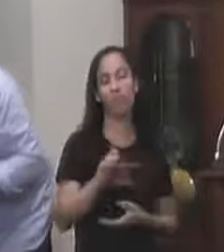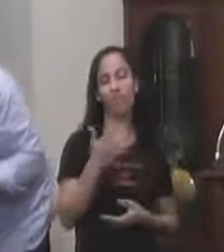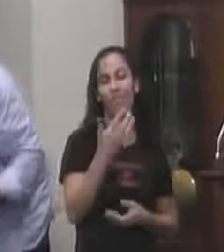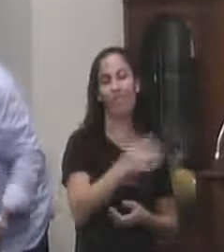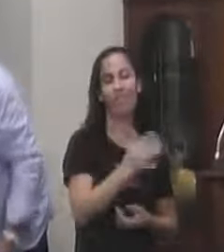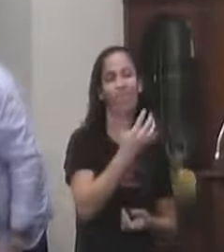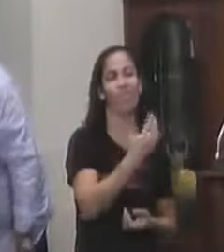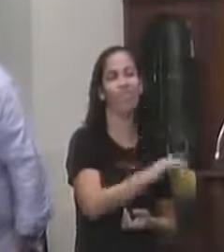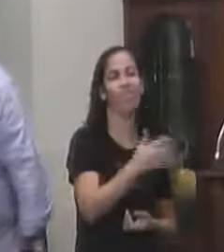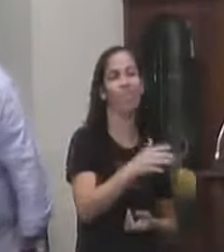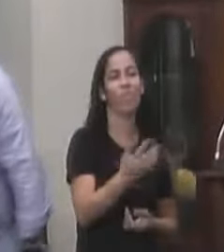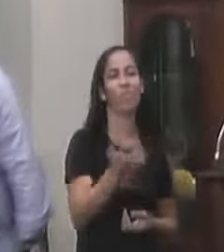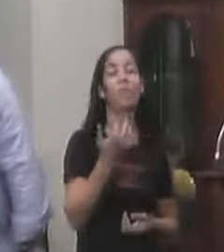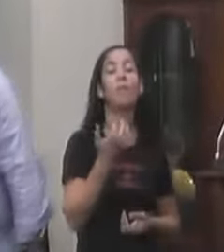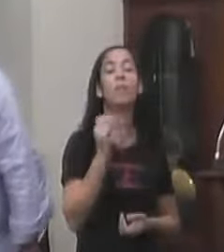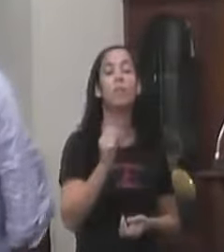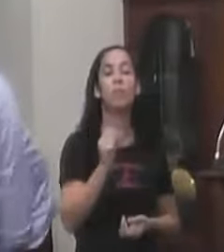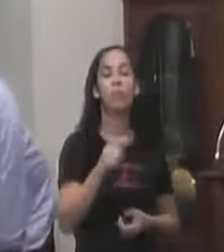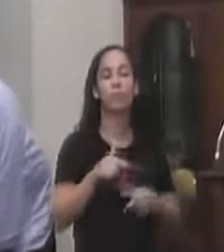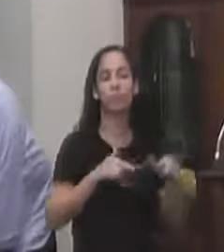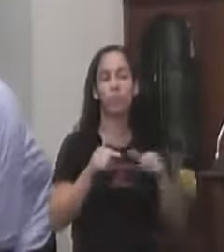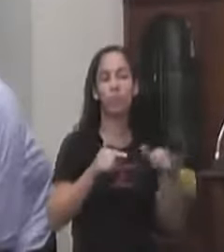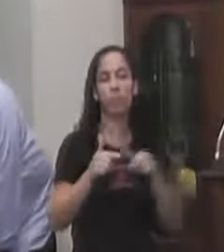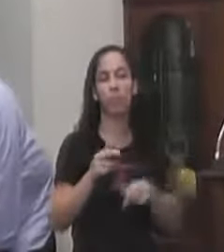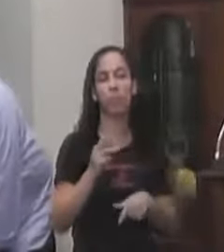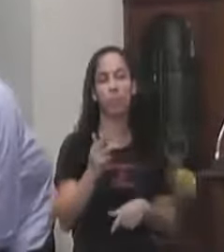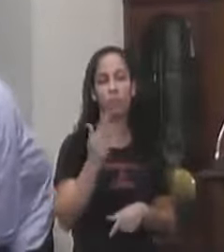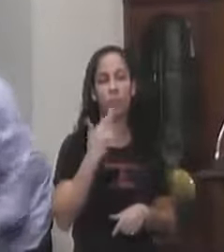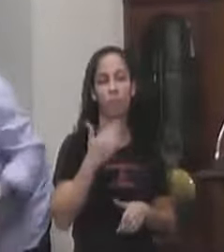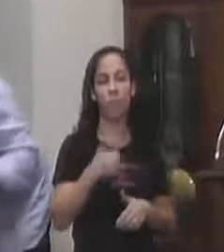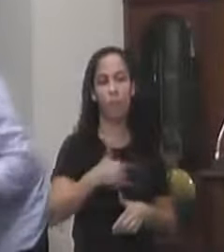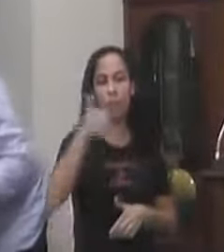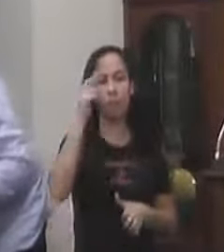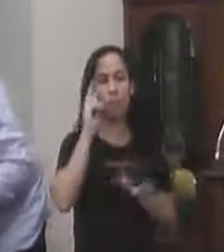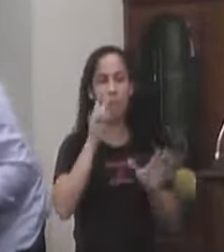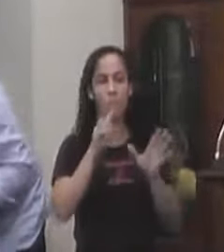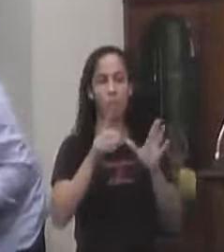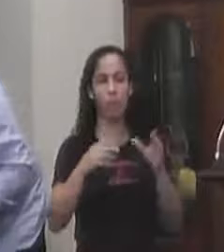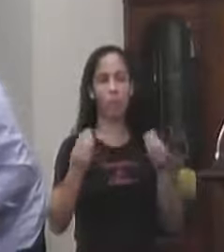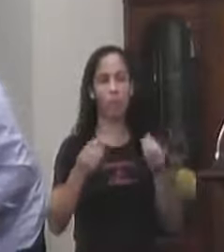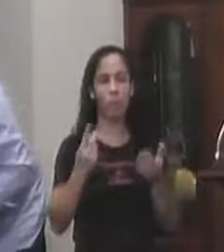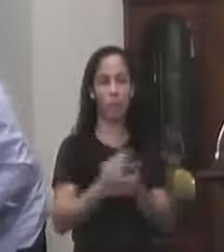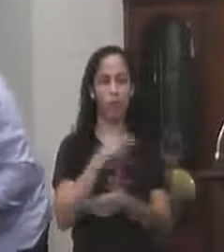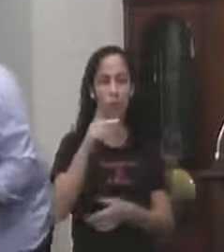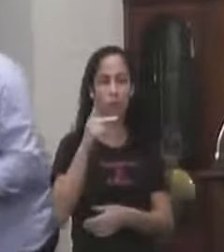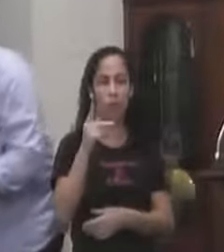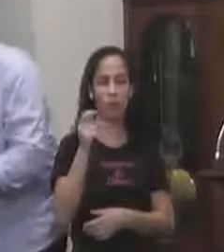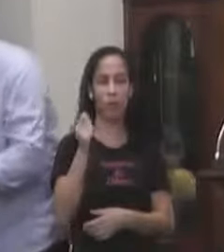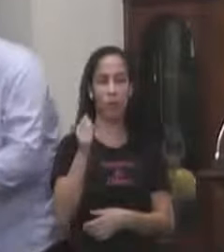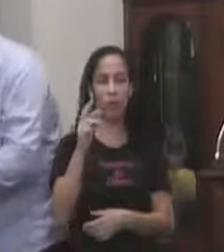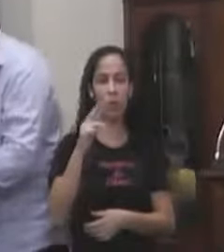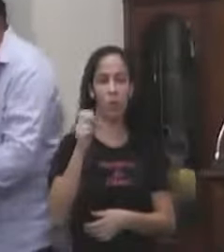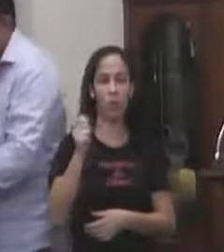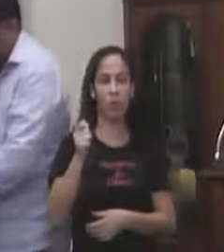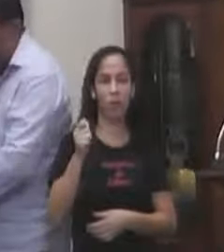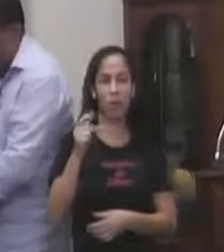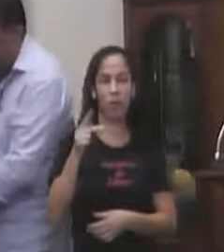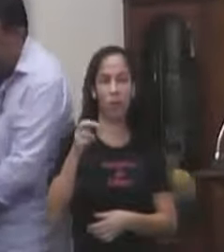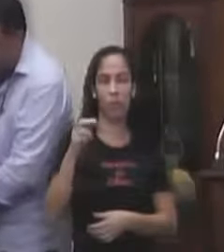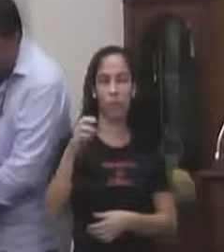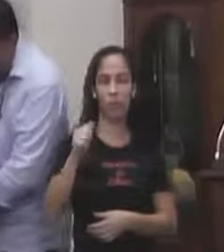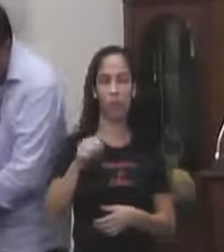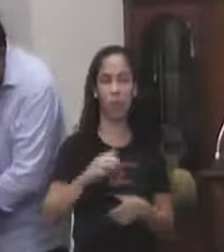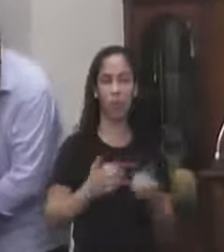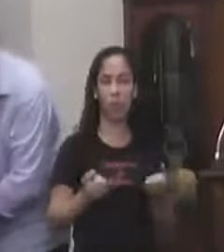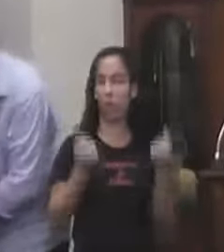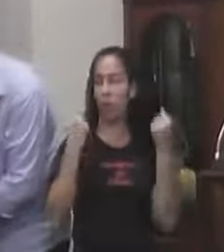população Quer resultado A população Quer ver O que está acontecendo Em Parapiúna É uma academia De saúde Que